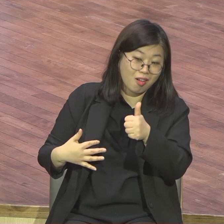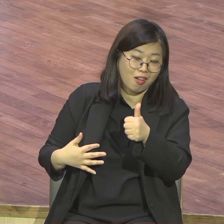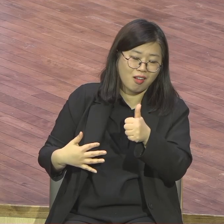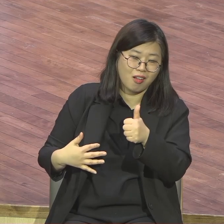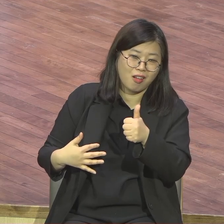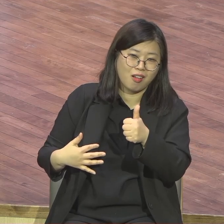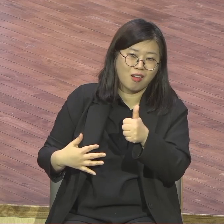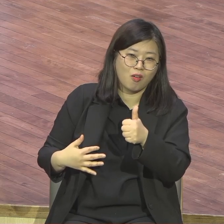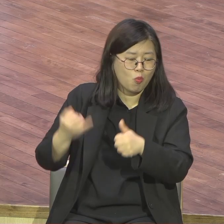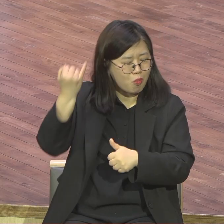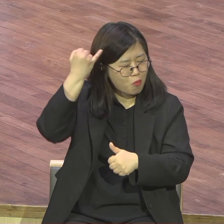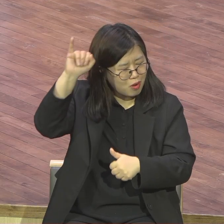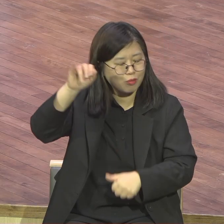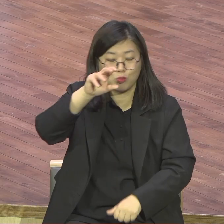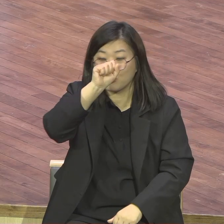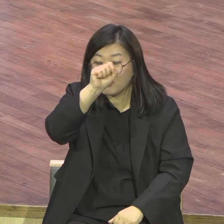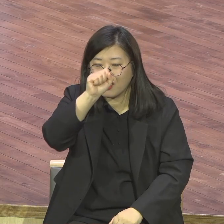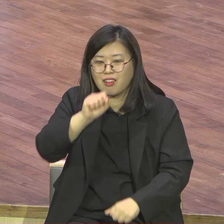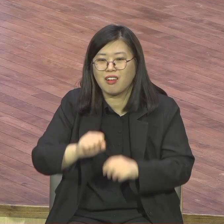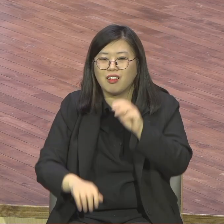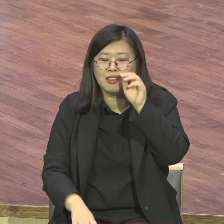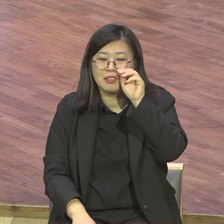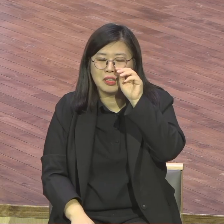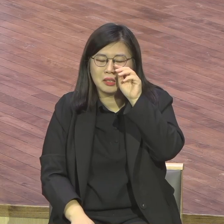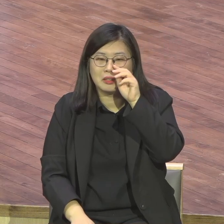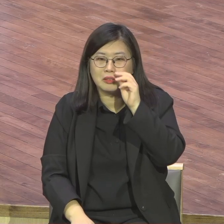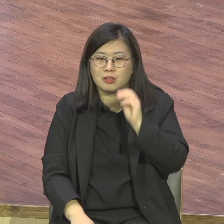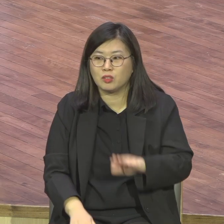이 교회가 어떤 교회입니까. 성교 아니에요. 성교위원장.